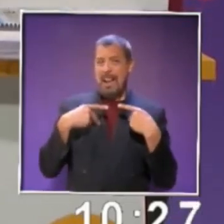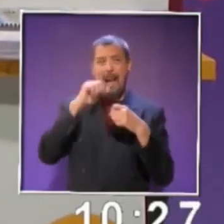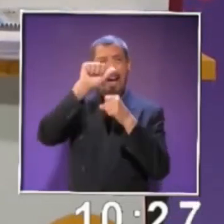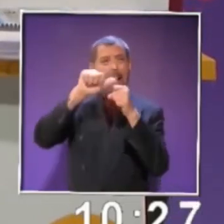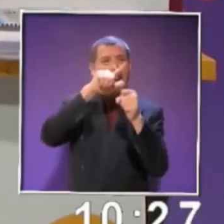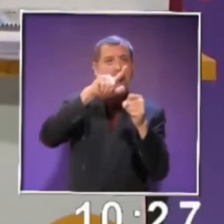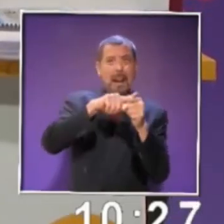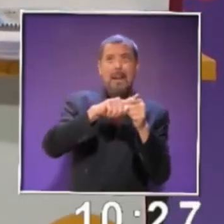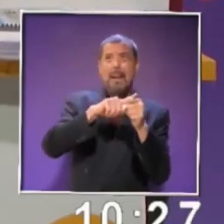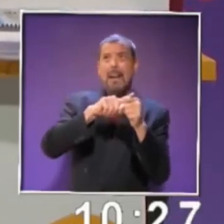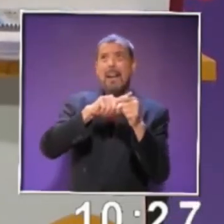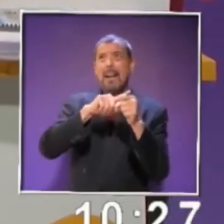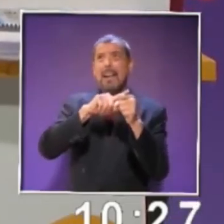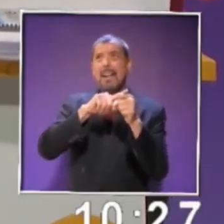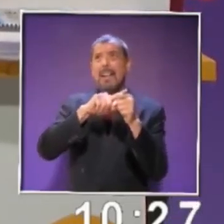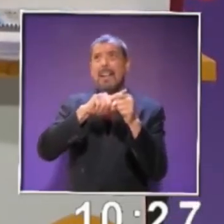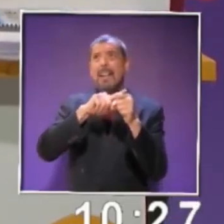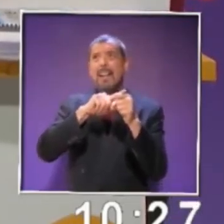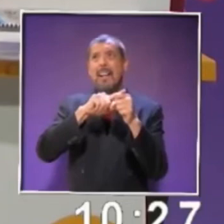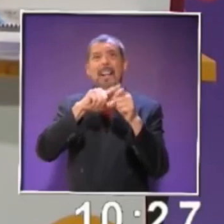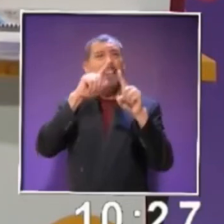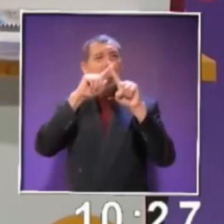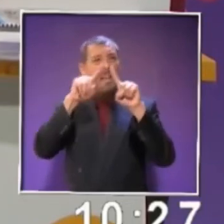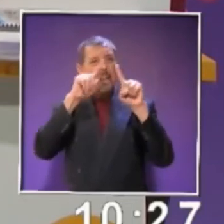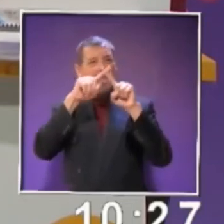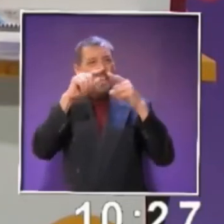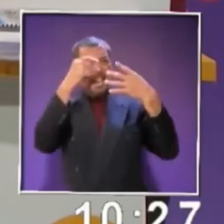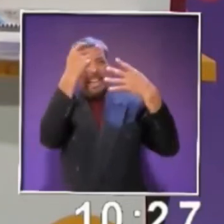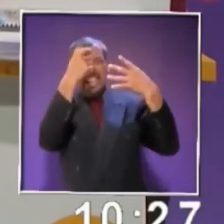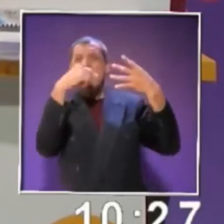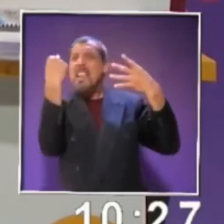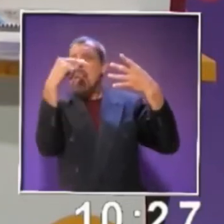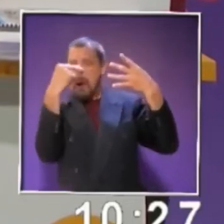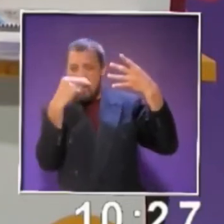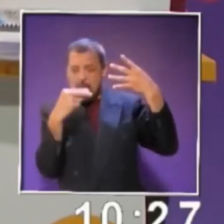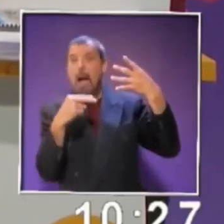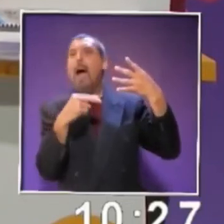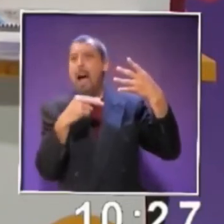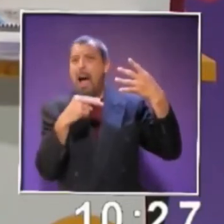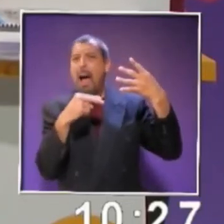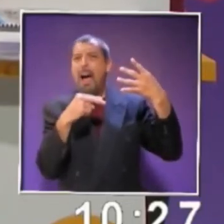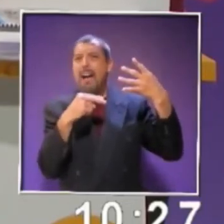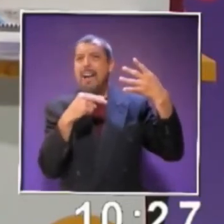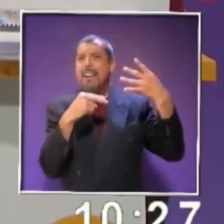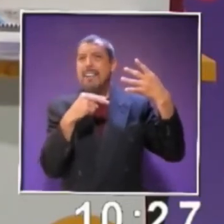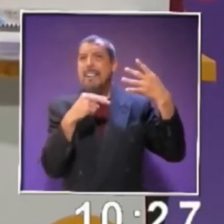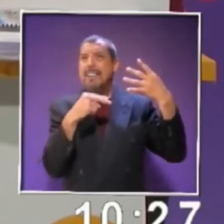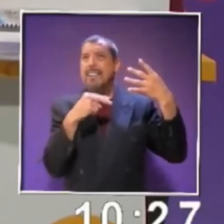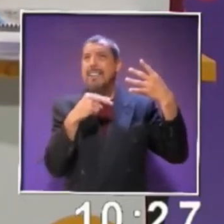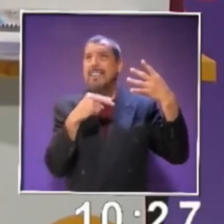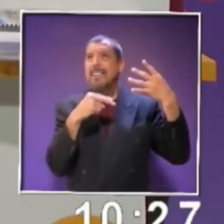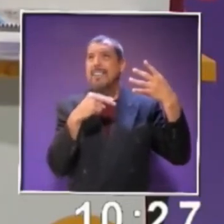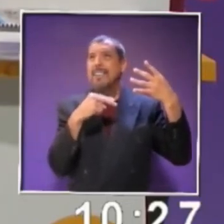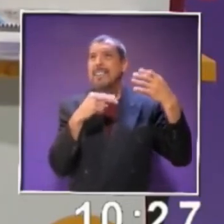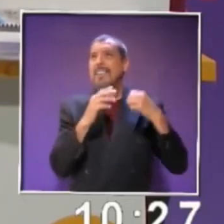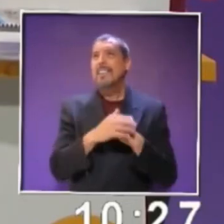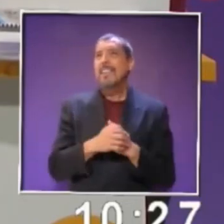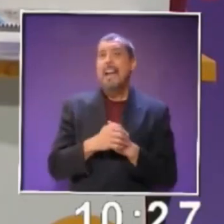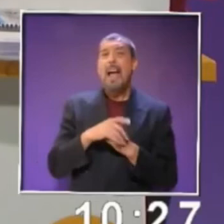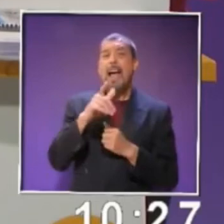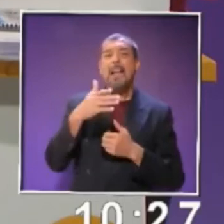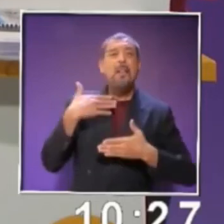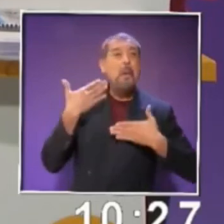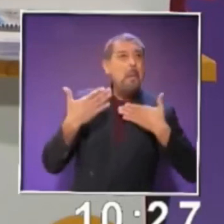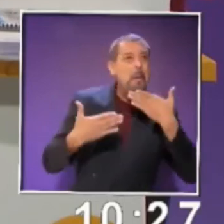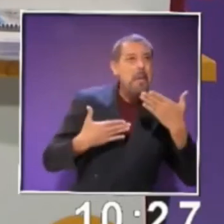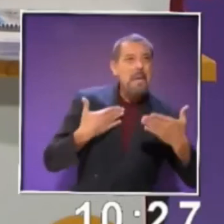Rafa, Mau, la gatita tan inquieta, ¿verdad? ¿Y divertida divertida? Claro que sí, a